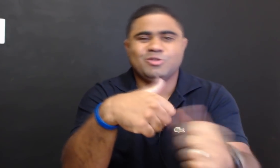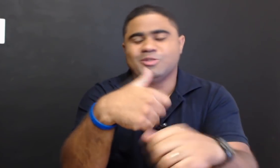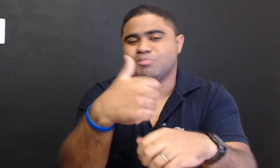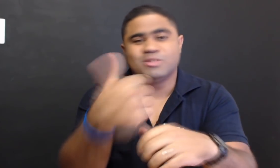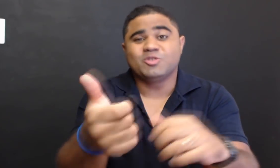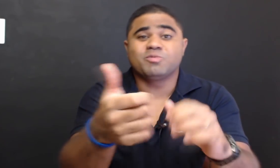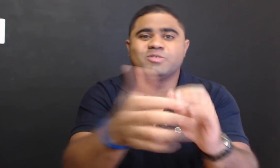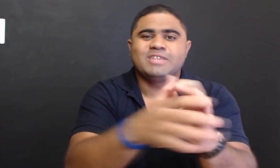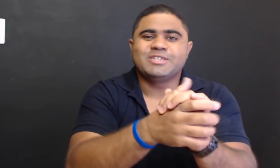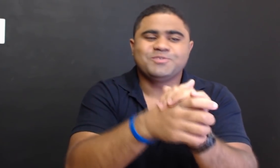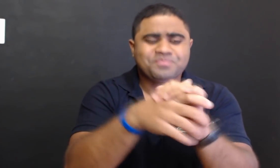de poder do subconsciente.